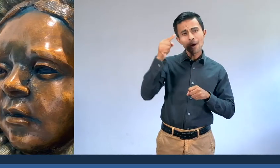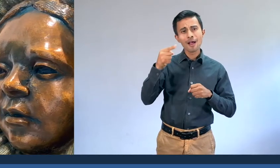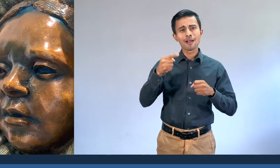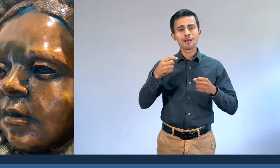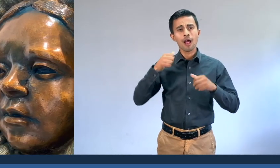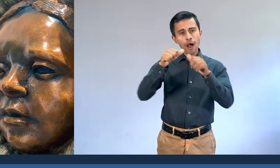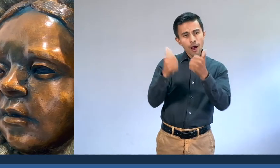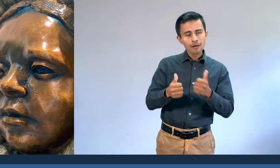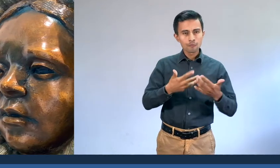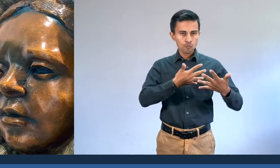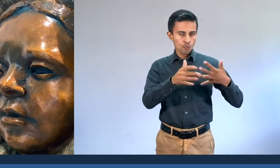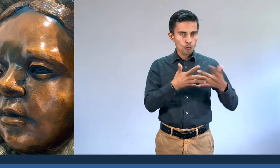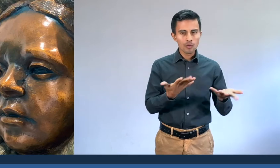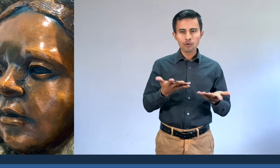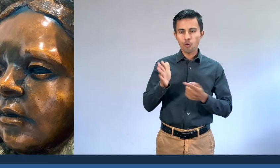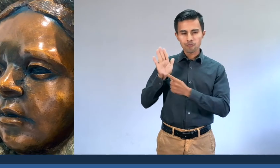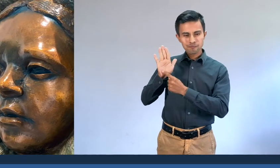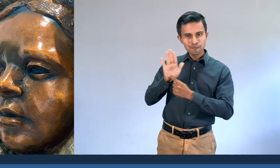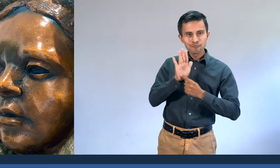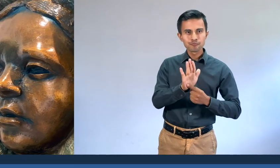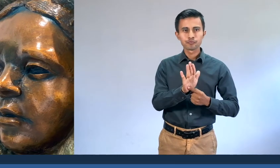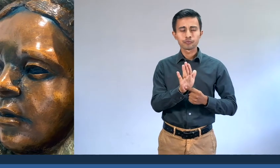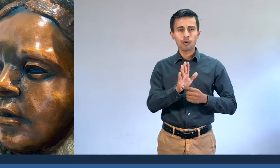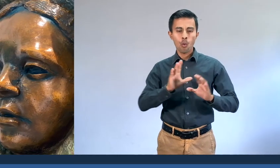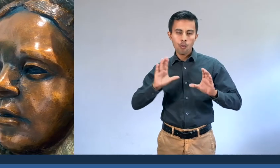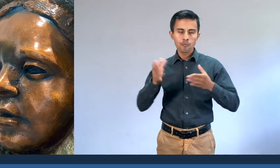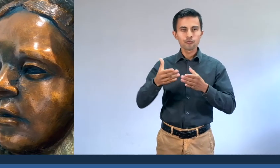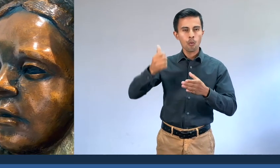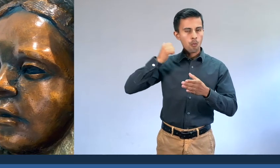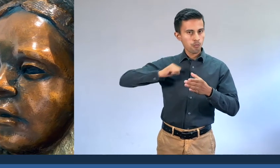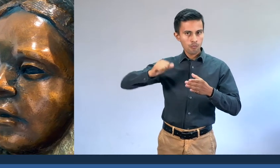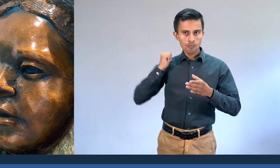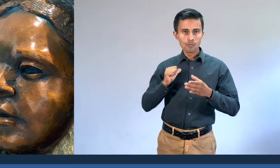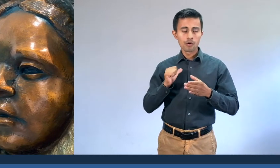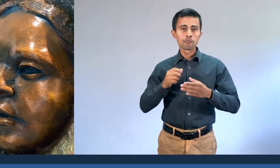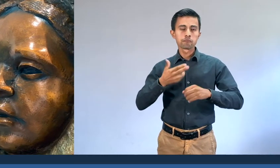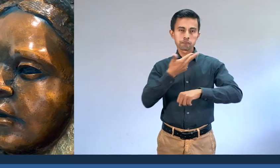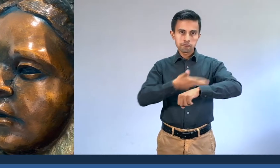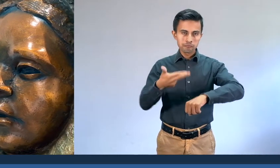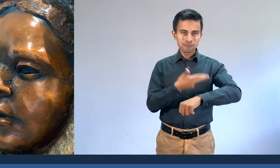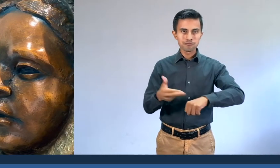exposiciones con acervo y curadurías internas en diálogo con las piezas permanentes.